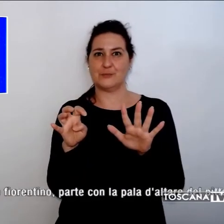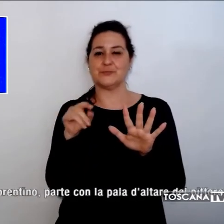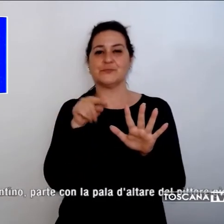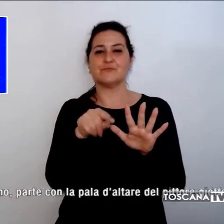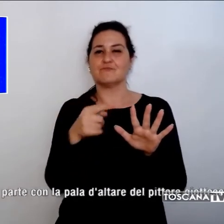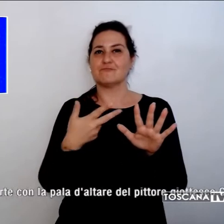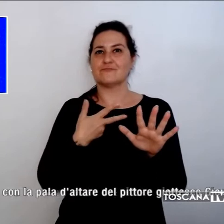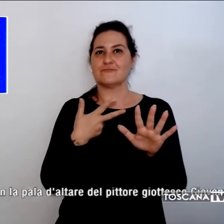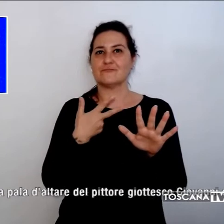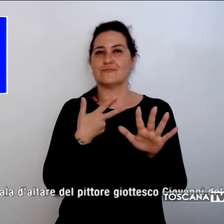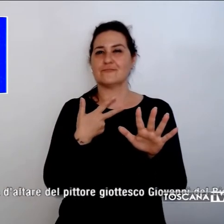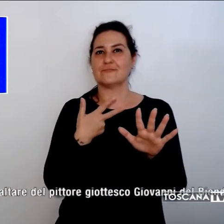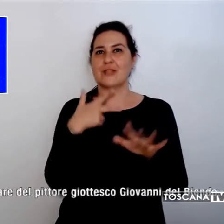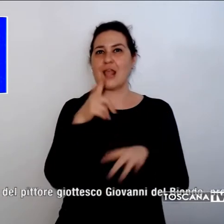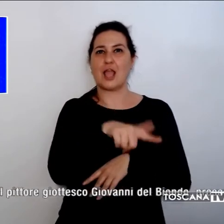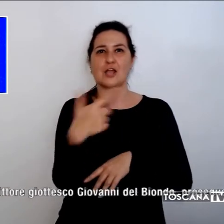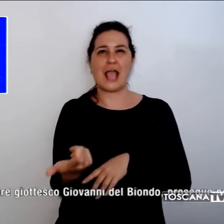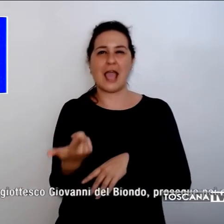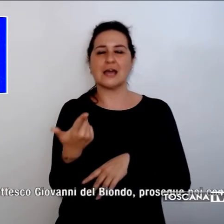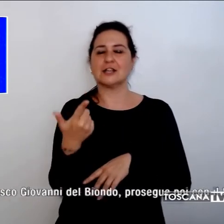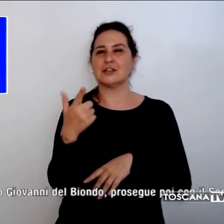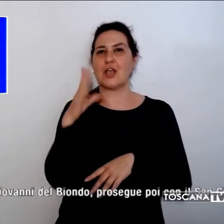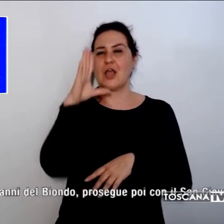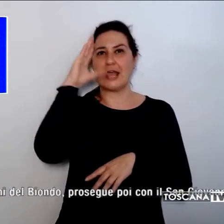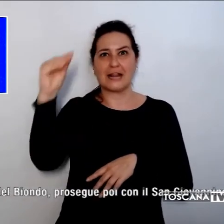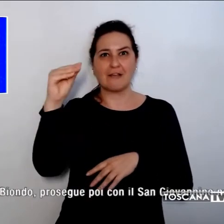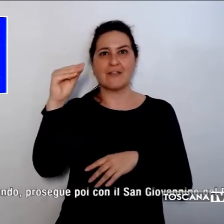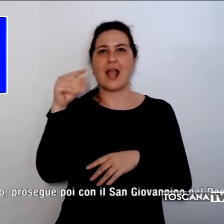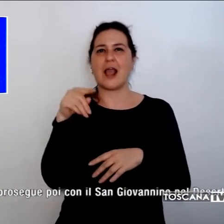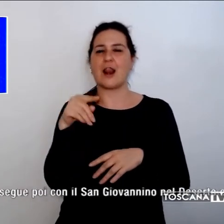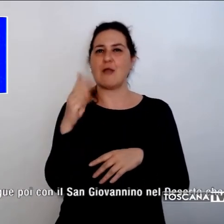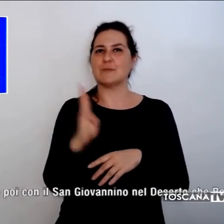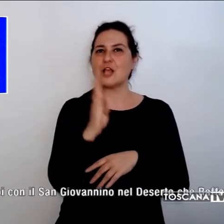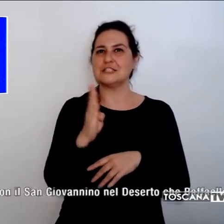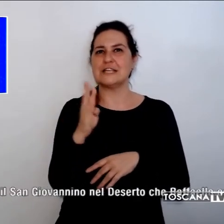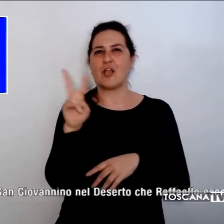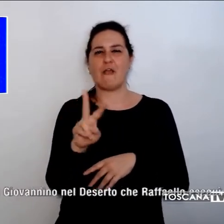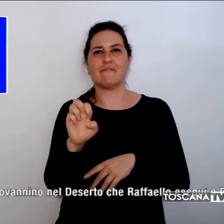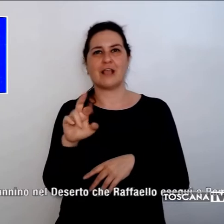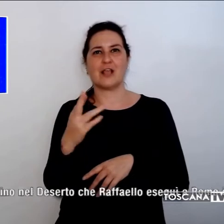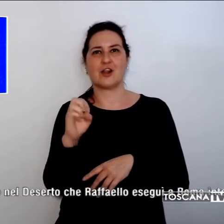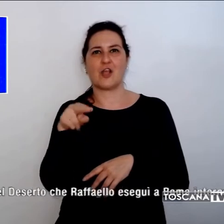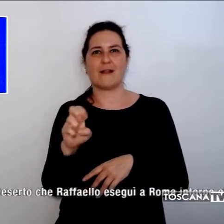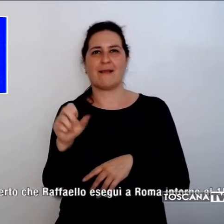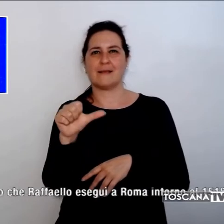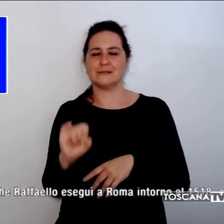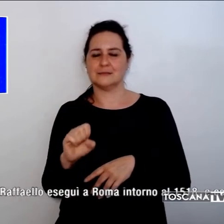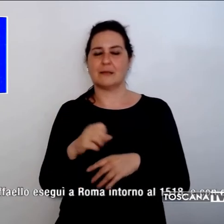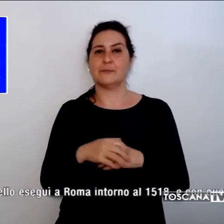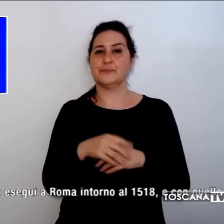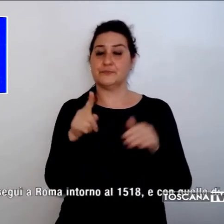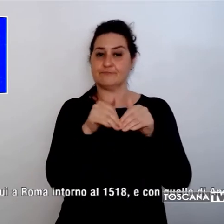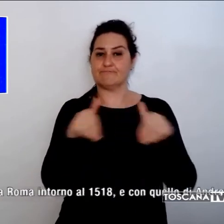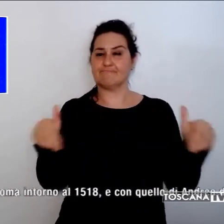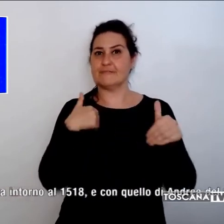di Leonardo, Raffaello, Bronzino e Veronese. La rassegna dal titolo Il santo che